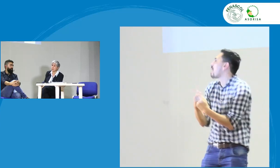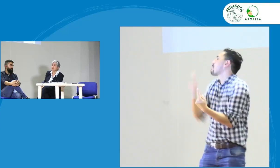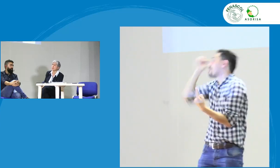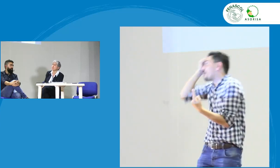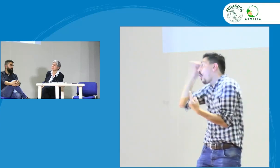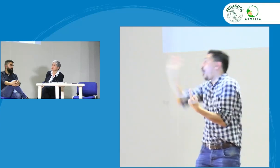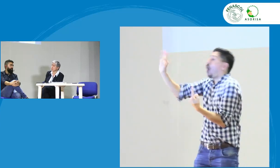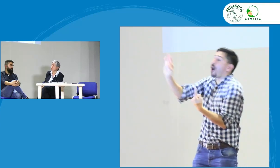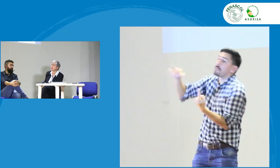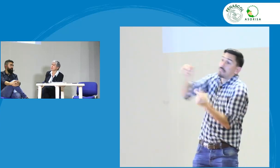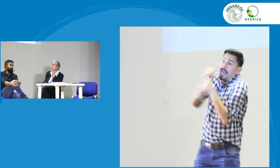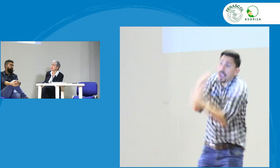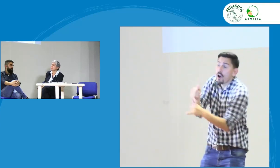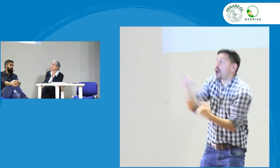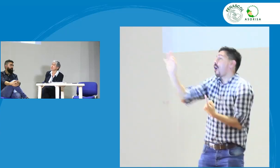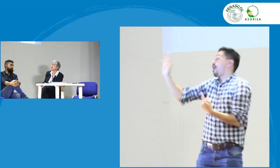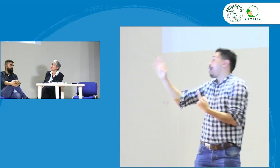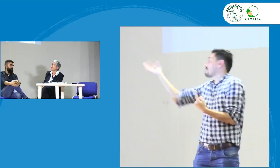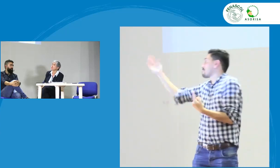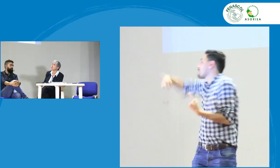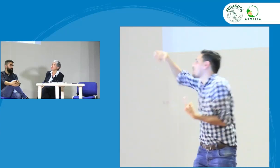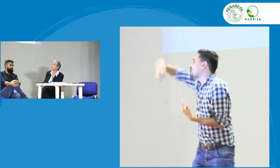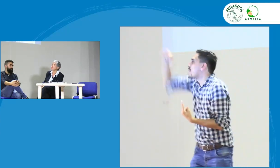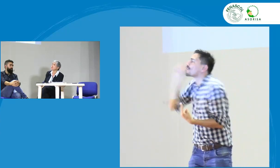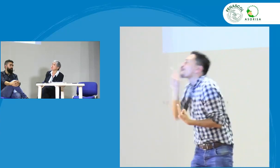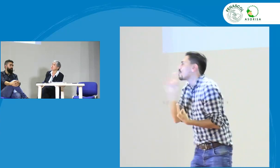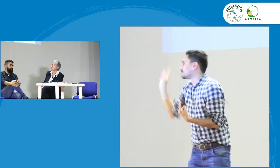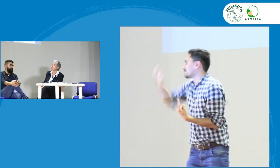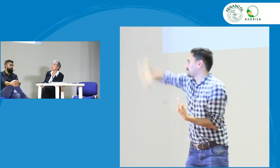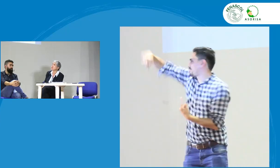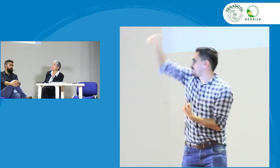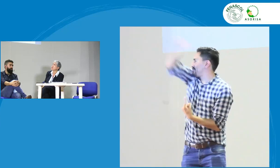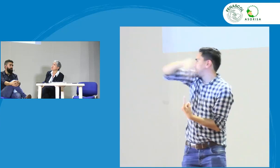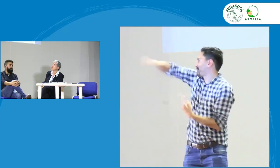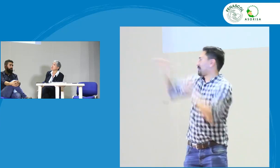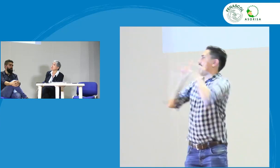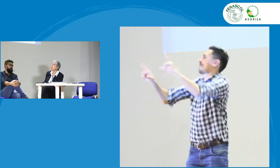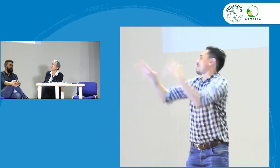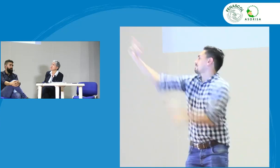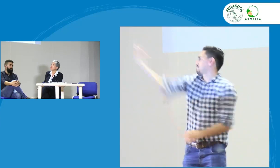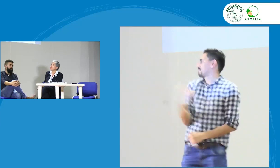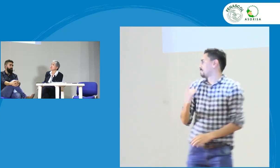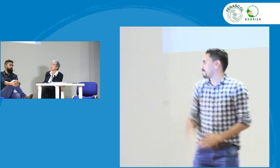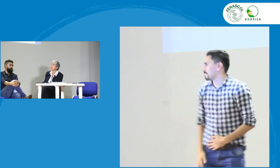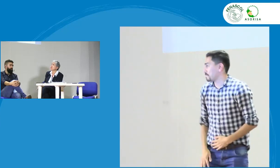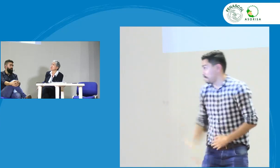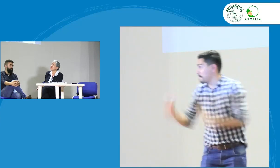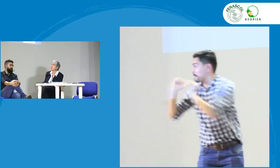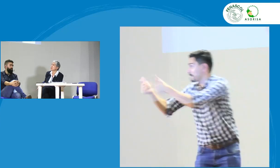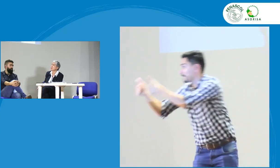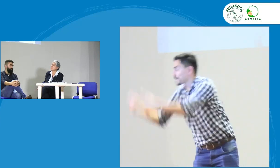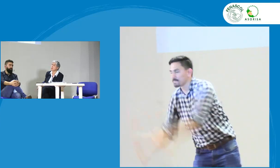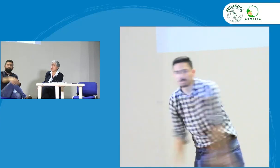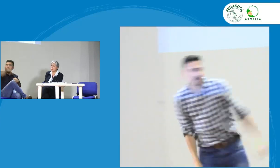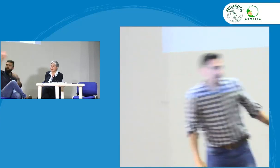ellos estos profesores ingenieros profesionales sordos profesionales sordos que tengan pregrado